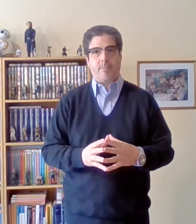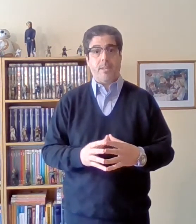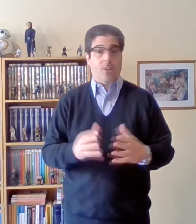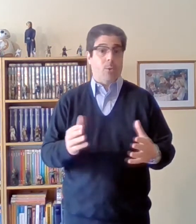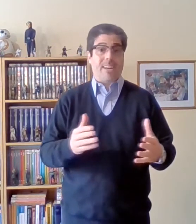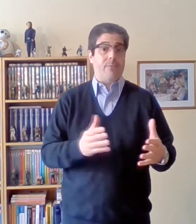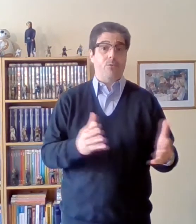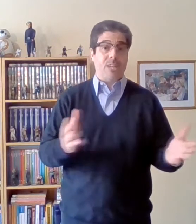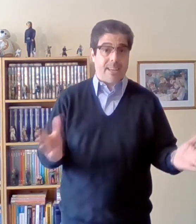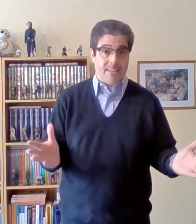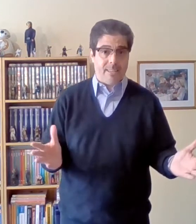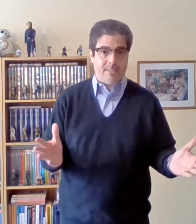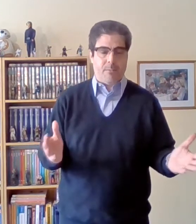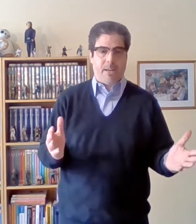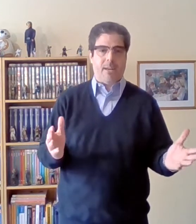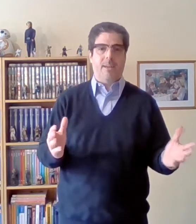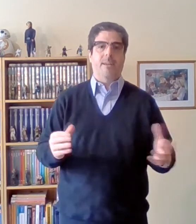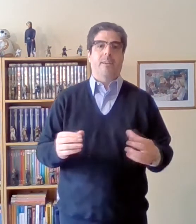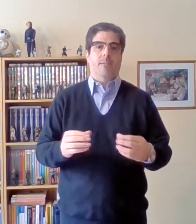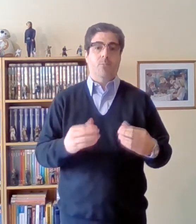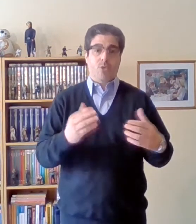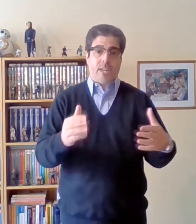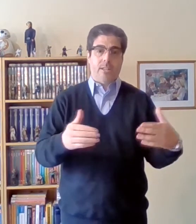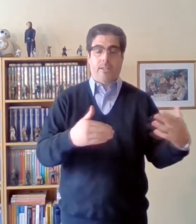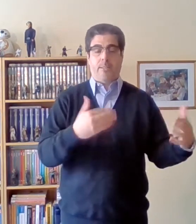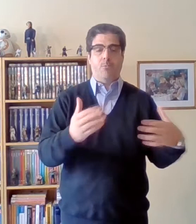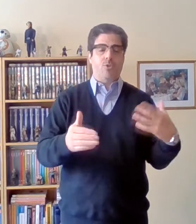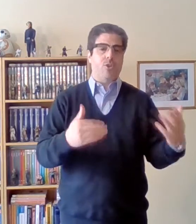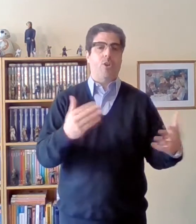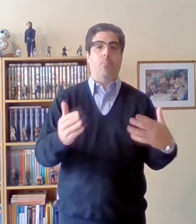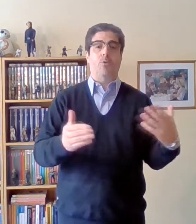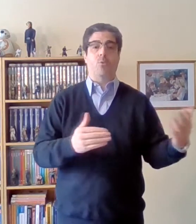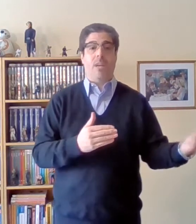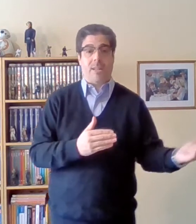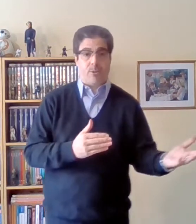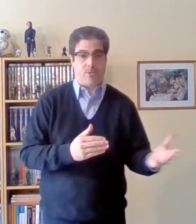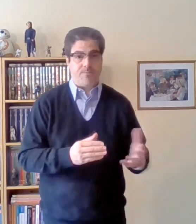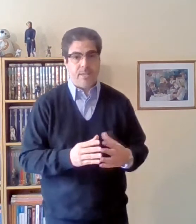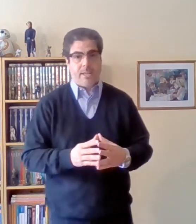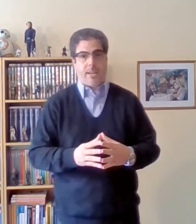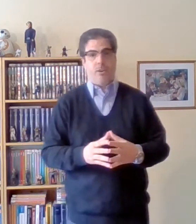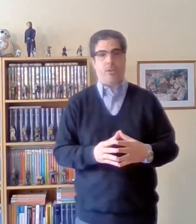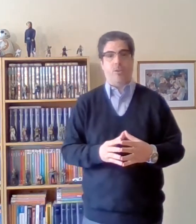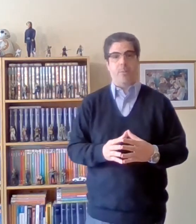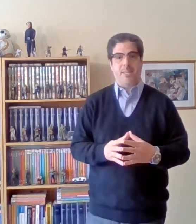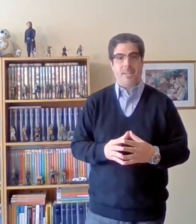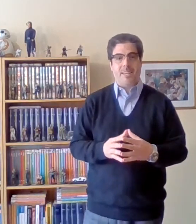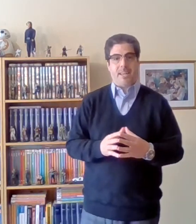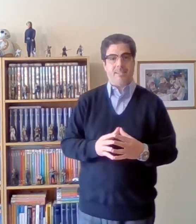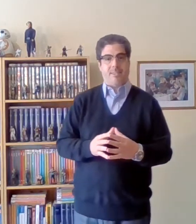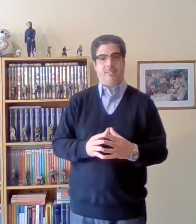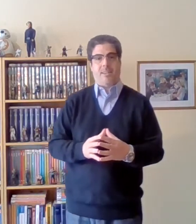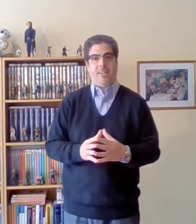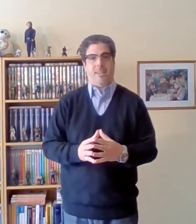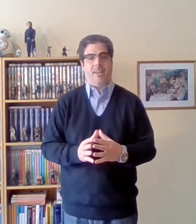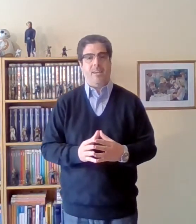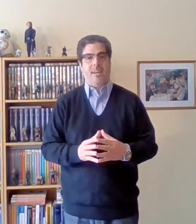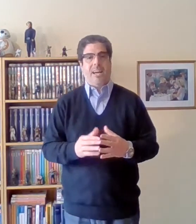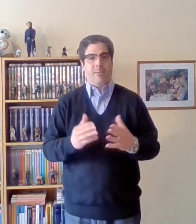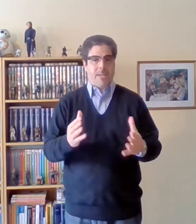los va a refutar. Es decir, va a, muchos de los postulados que los economistas ingleses habían